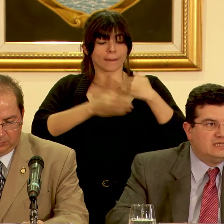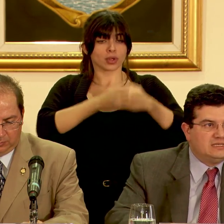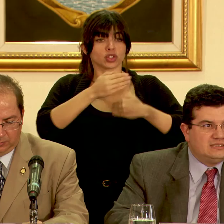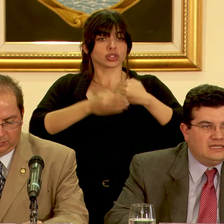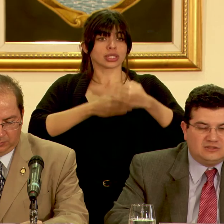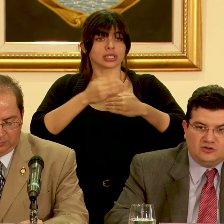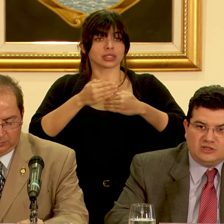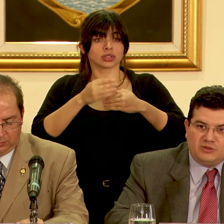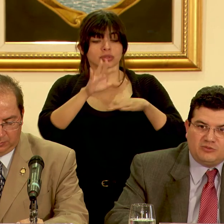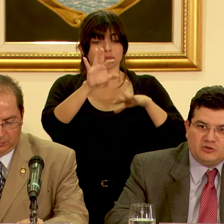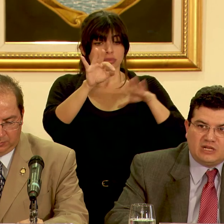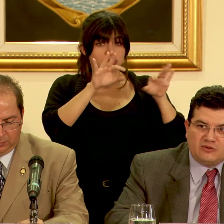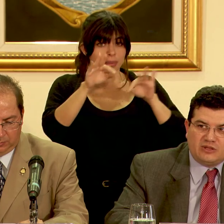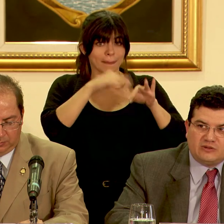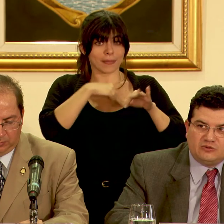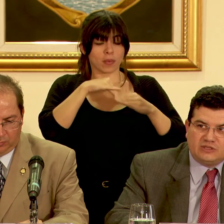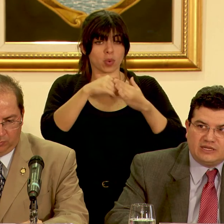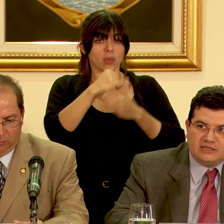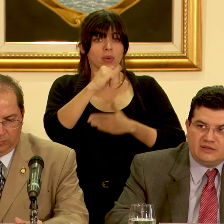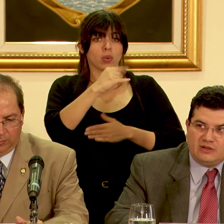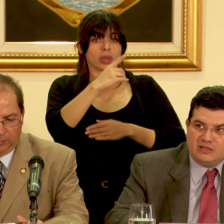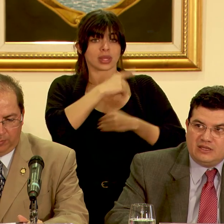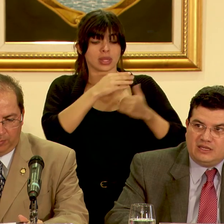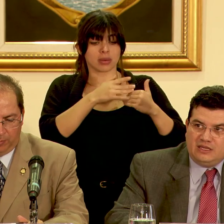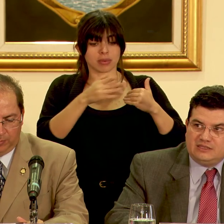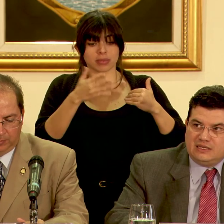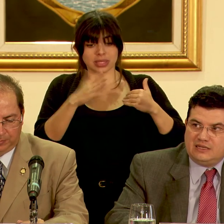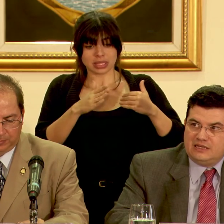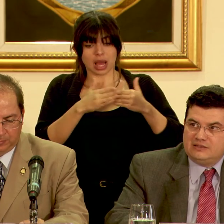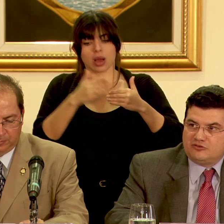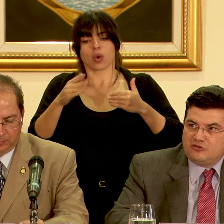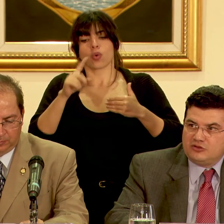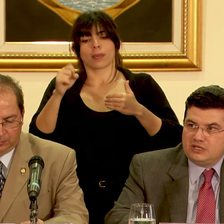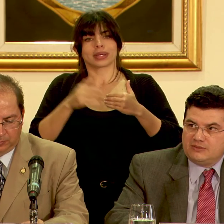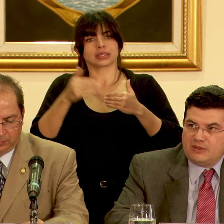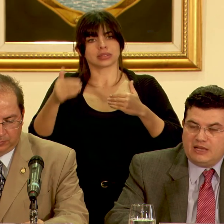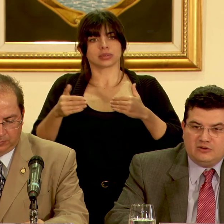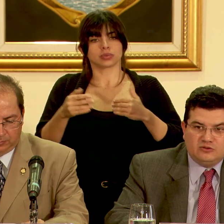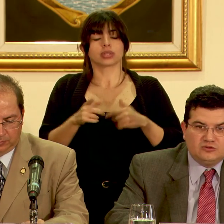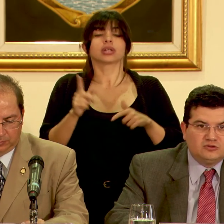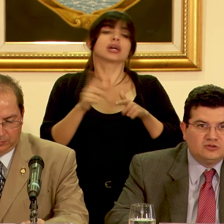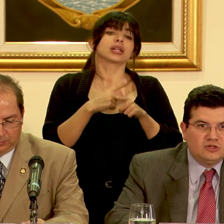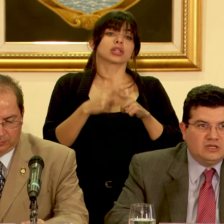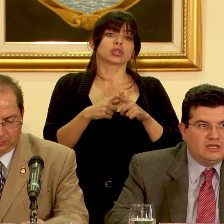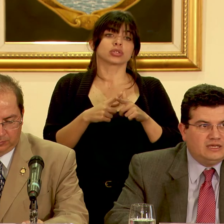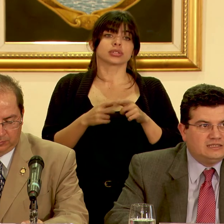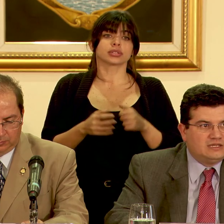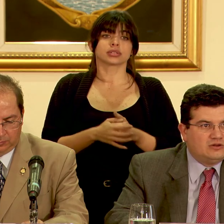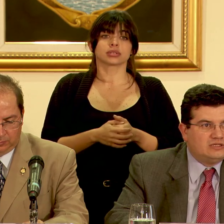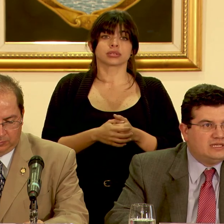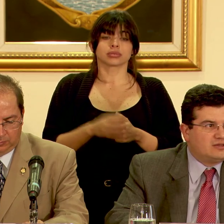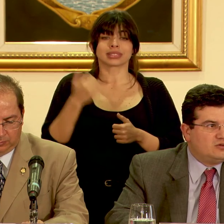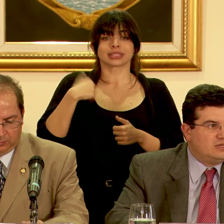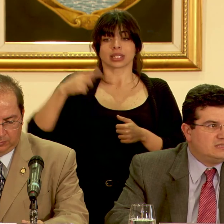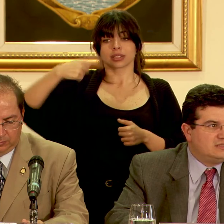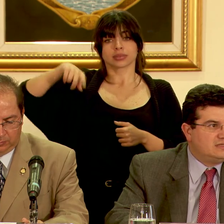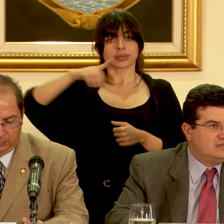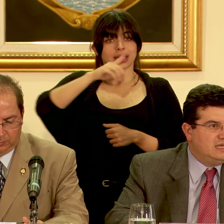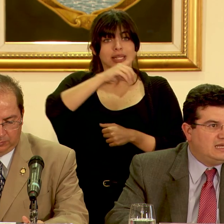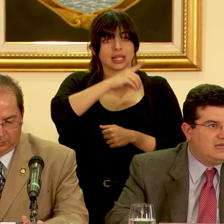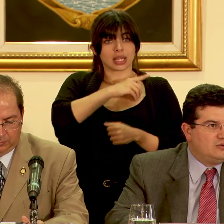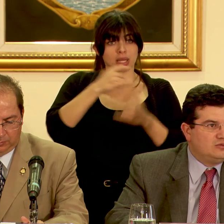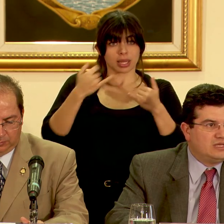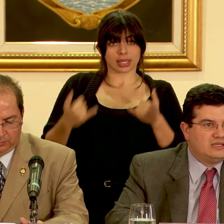de selección de miembros de la nueva junta directiva y se le instruye a los señores directores